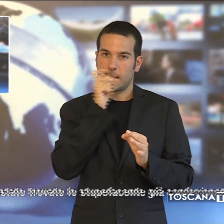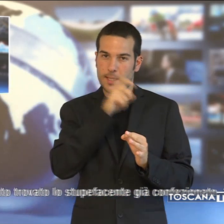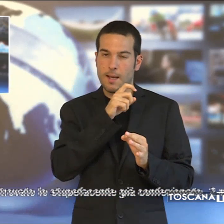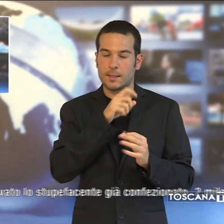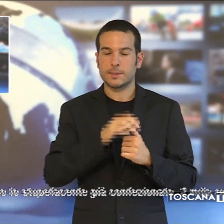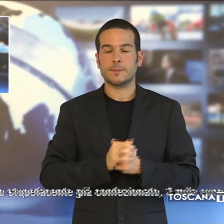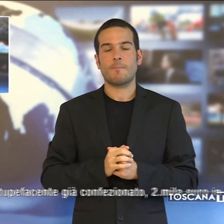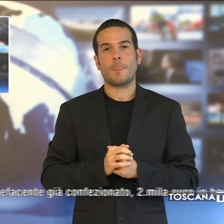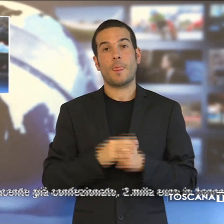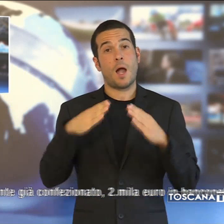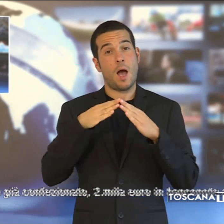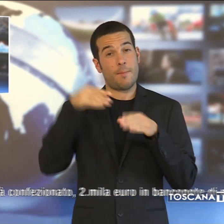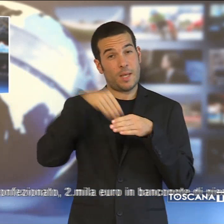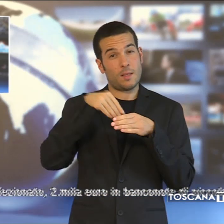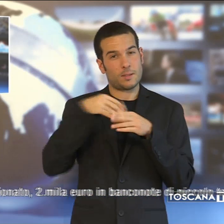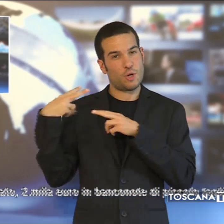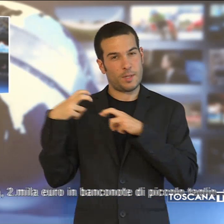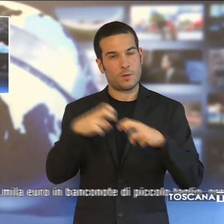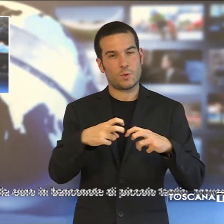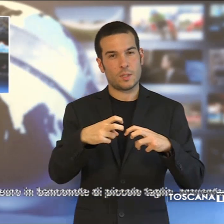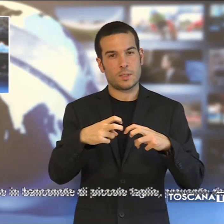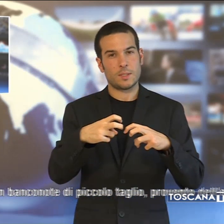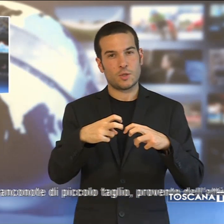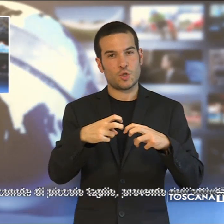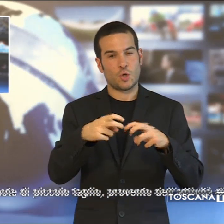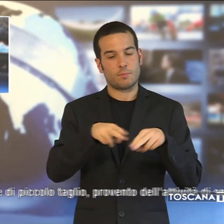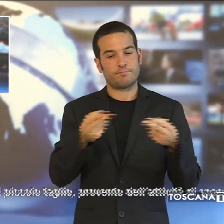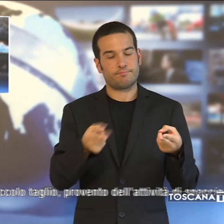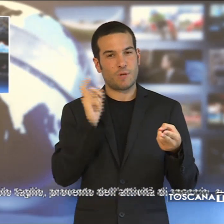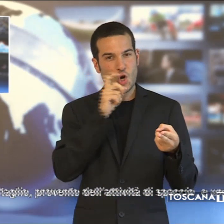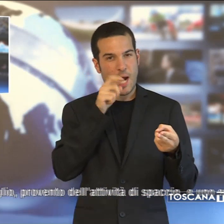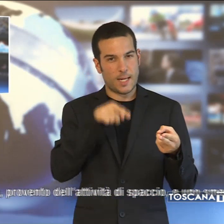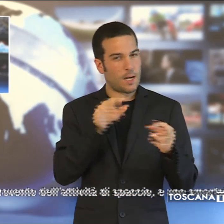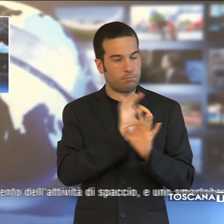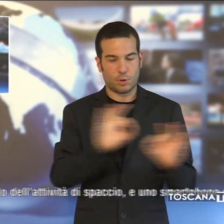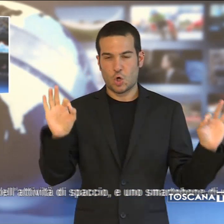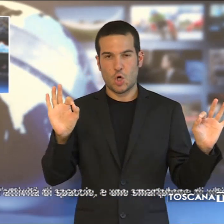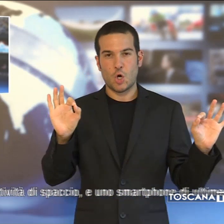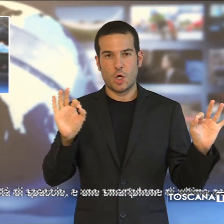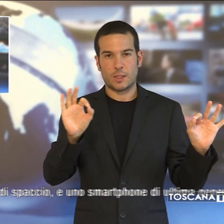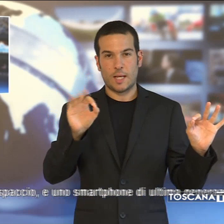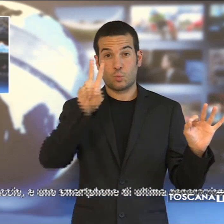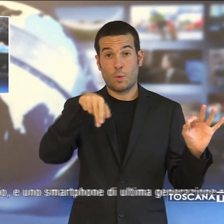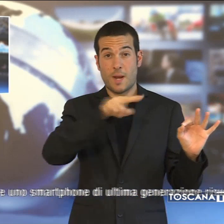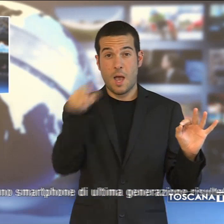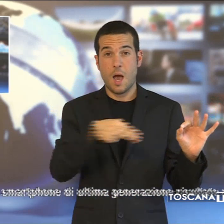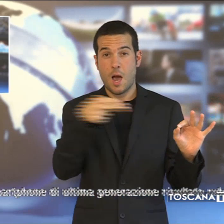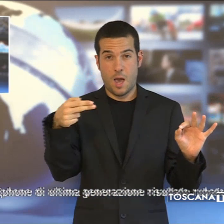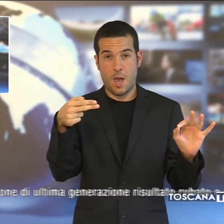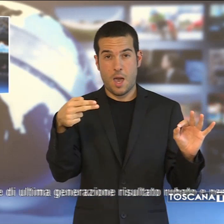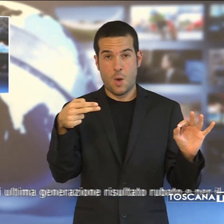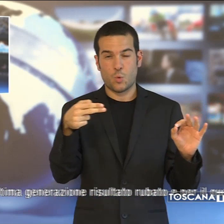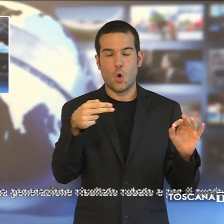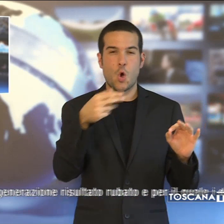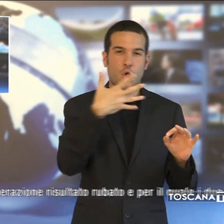abitazione durante la perquisizione è stato trovato lo stupefacente già confezionato 2000 euro in banconote di piccolo taglio